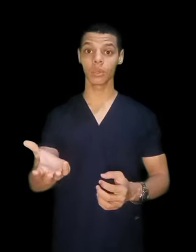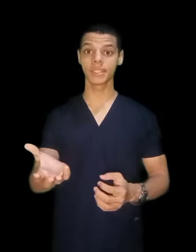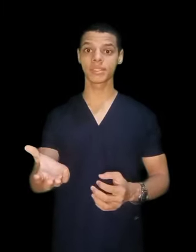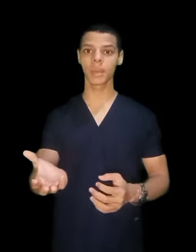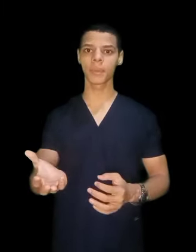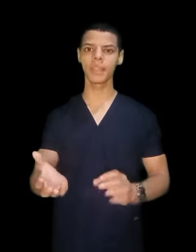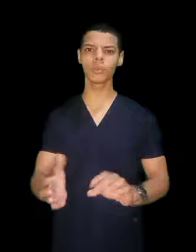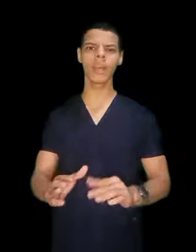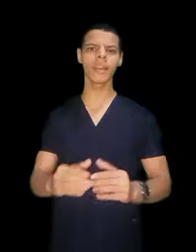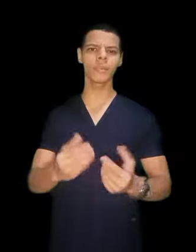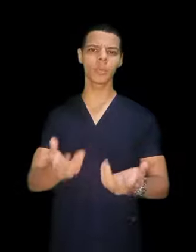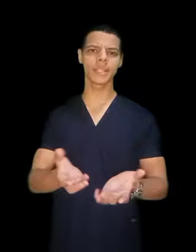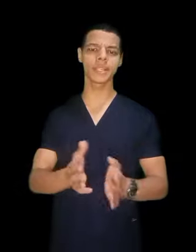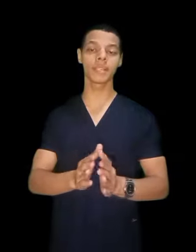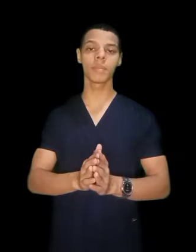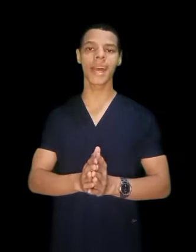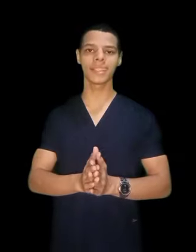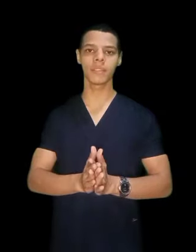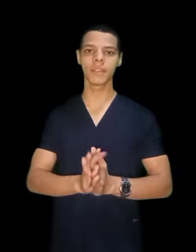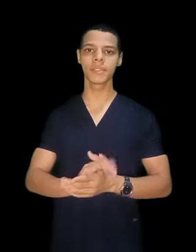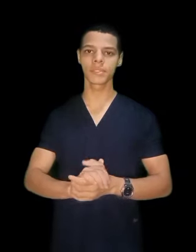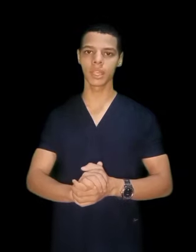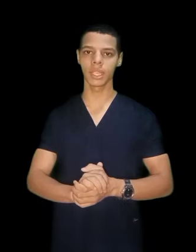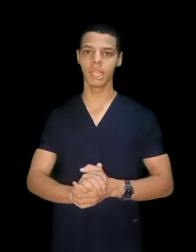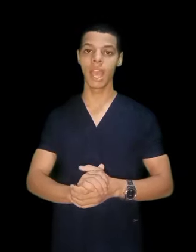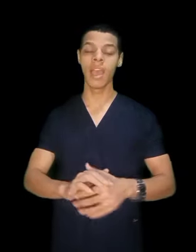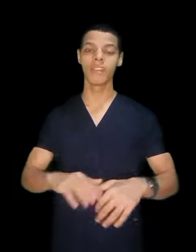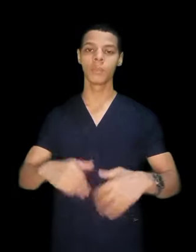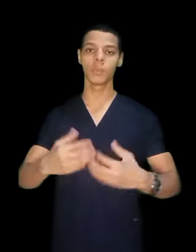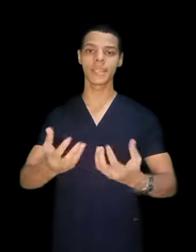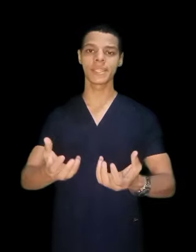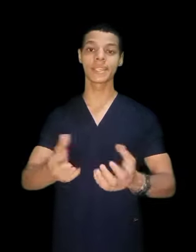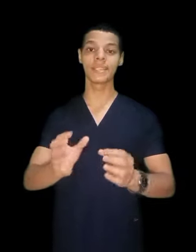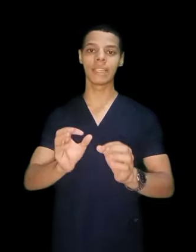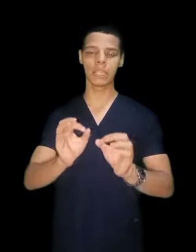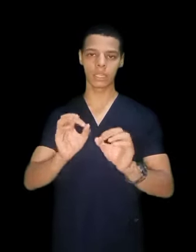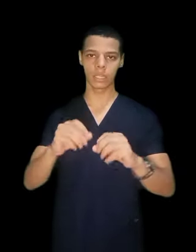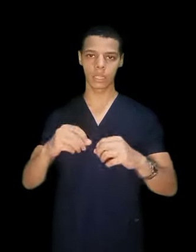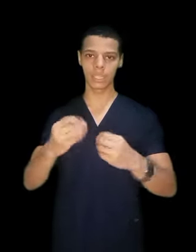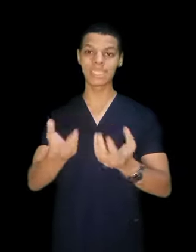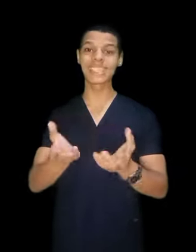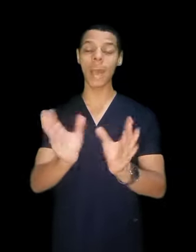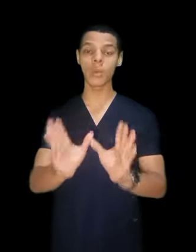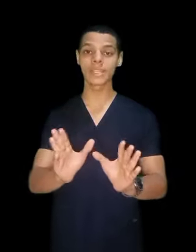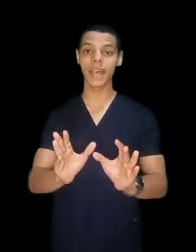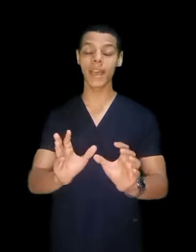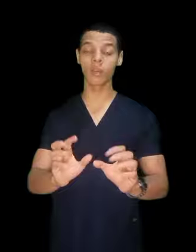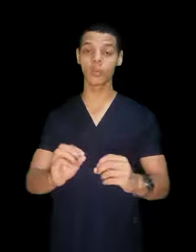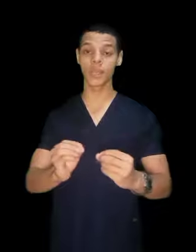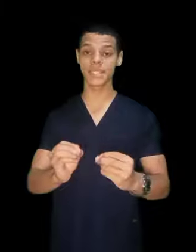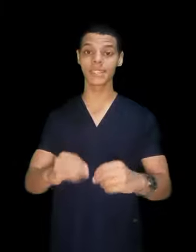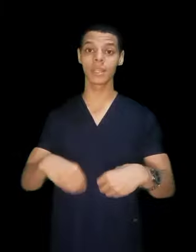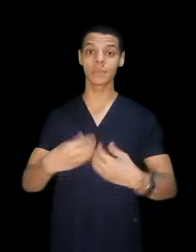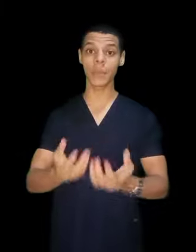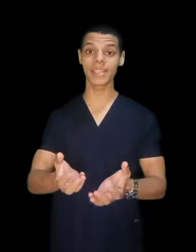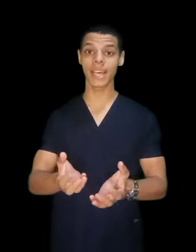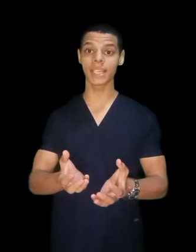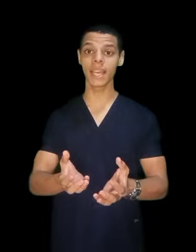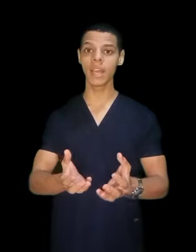كلية التمريد ومميزات المعهد الفني الصحي فالمميزات اللي انت عاوزها أو المميزات اللي بتبحث عنها